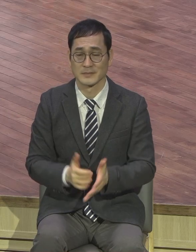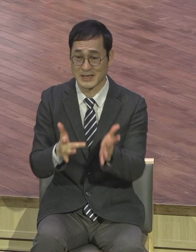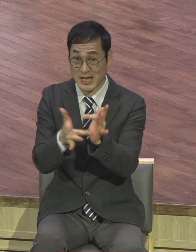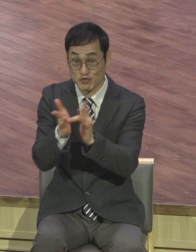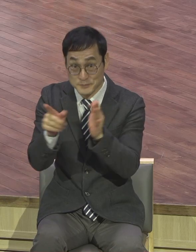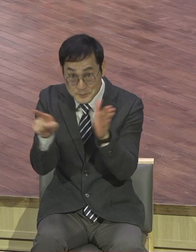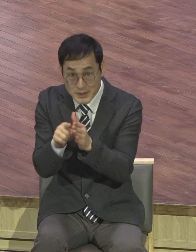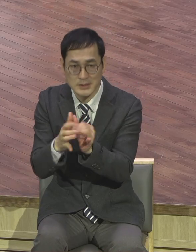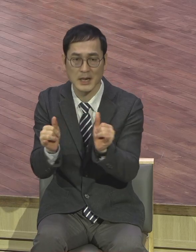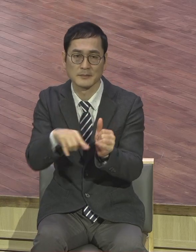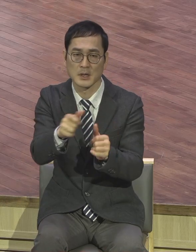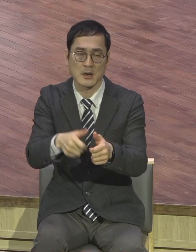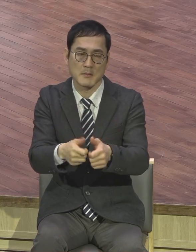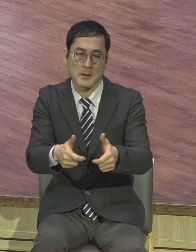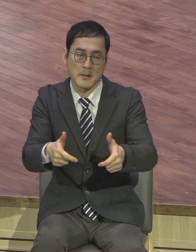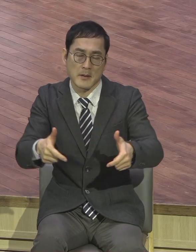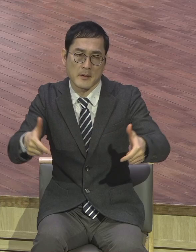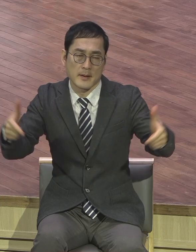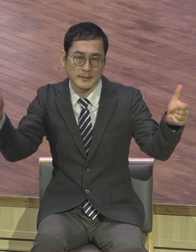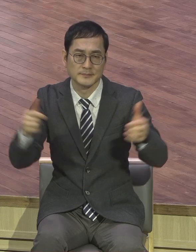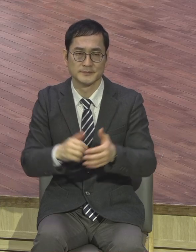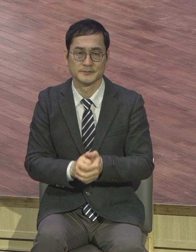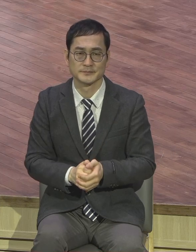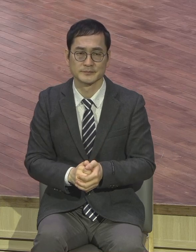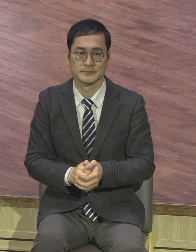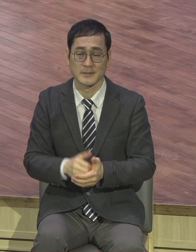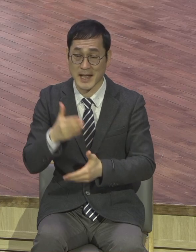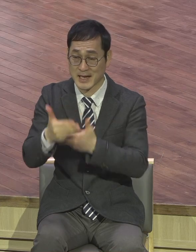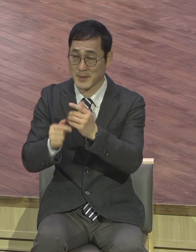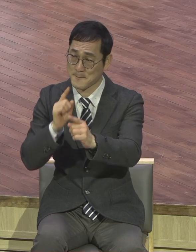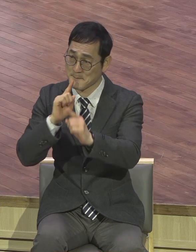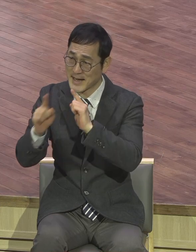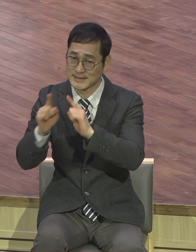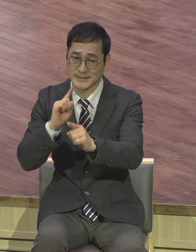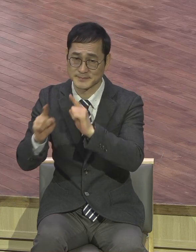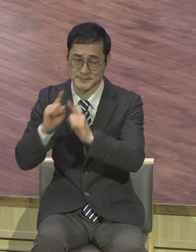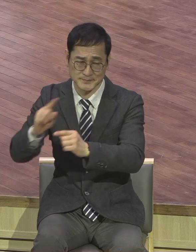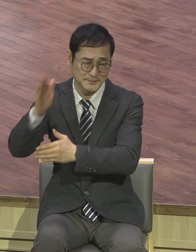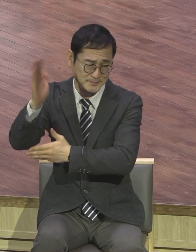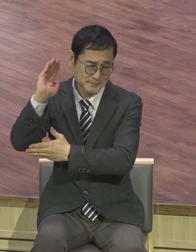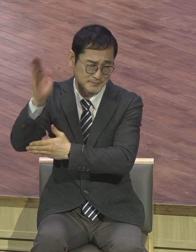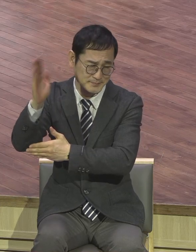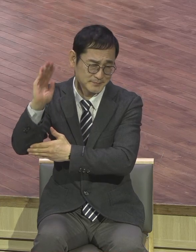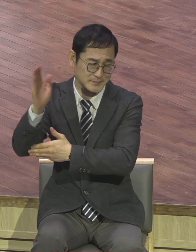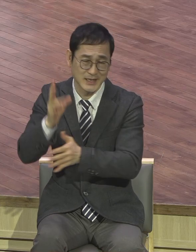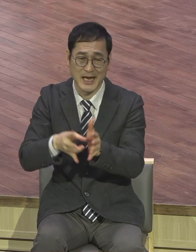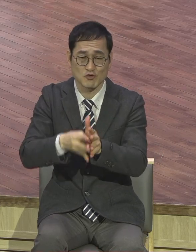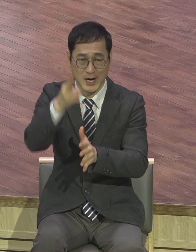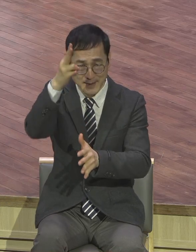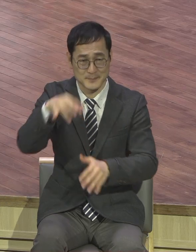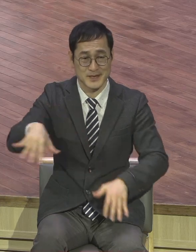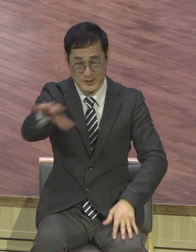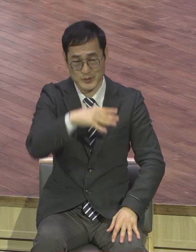보면 하나님의 말씀이 점점 왕성하여 예루살렘에 있는 제자의 수가 더 심이 많아지고